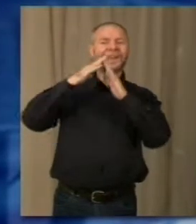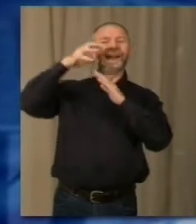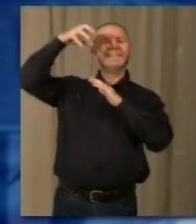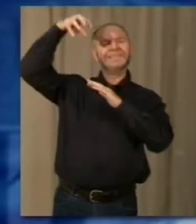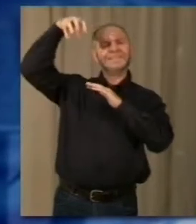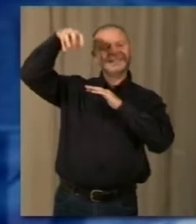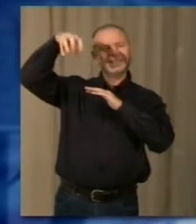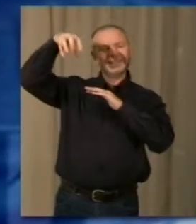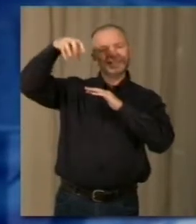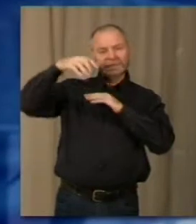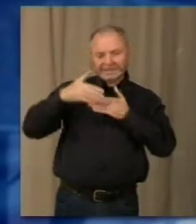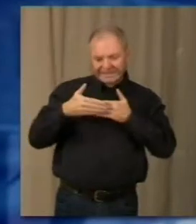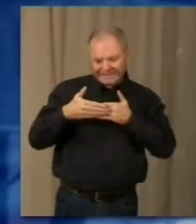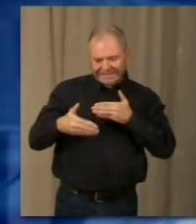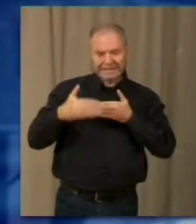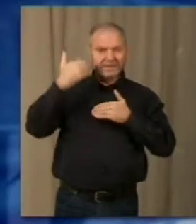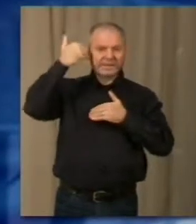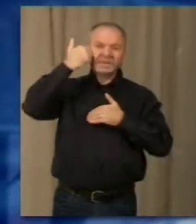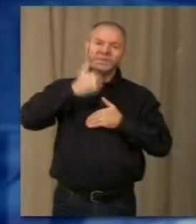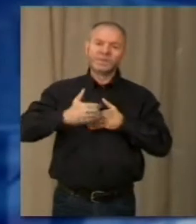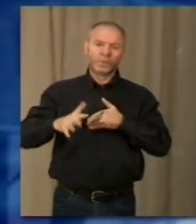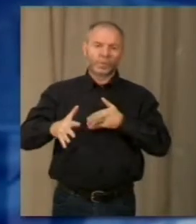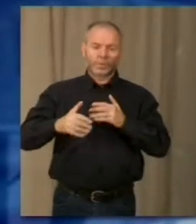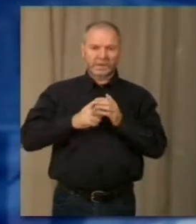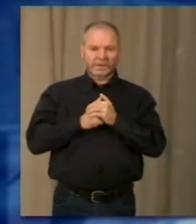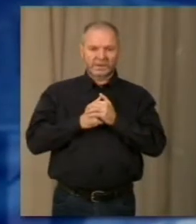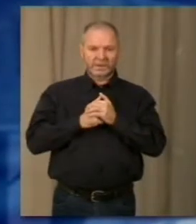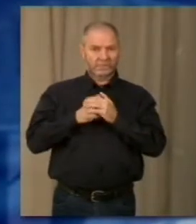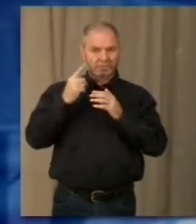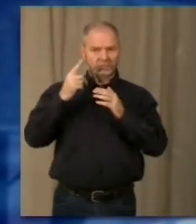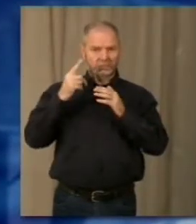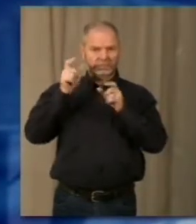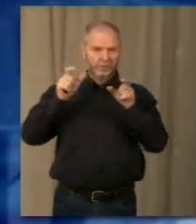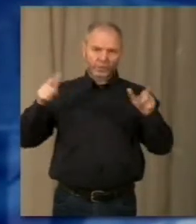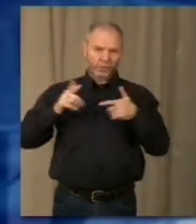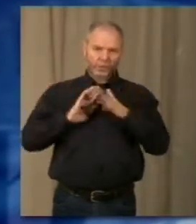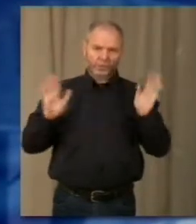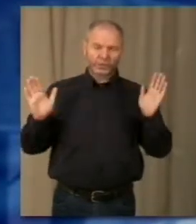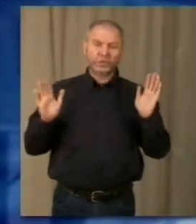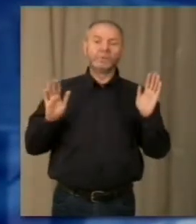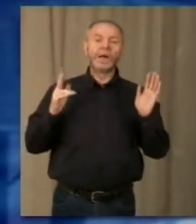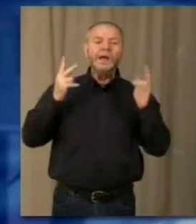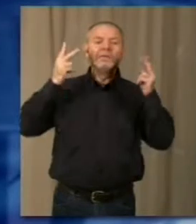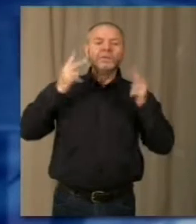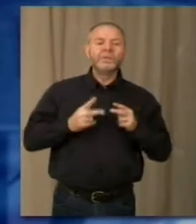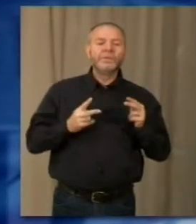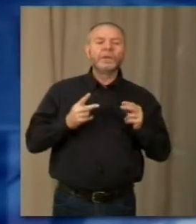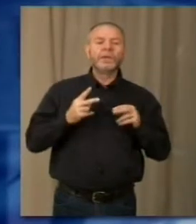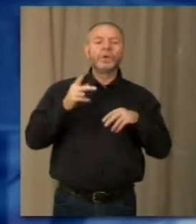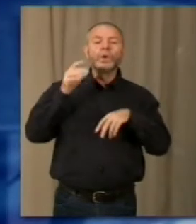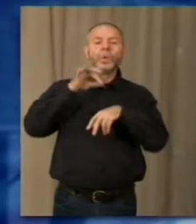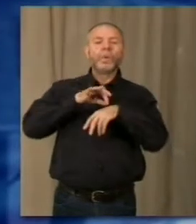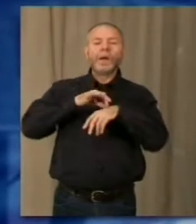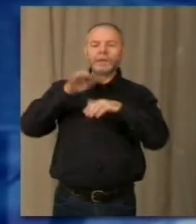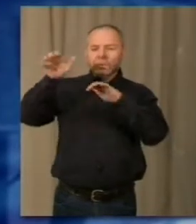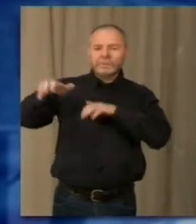ciglio a 30 cm esatti dall'origine della frana, anch'essa evacuata. Al momento non si può prevedere con certezza quando l'intervento